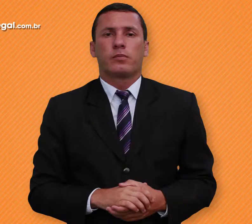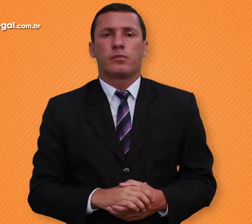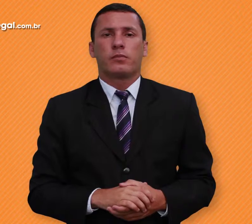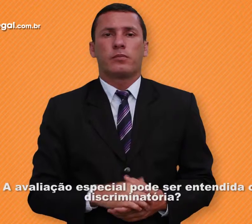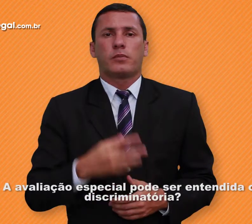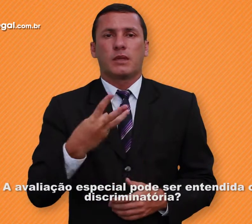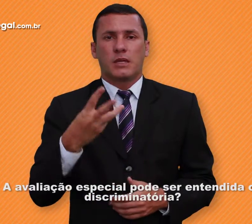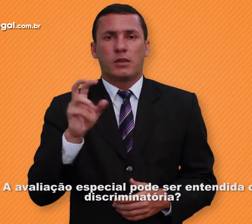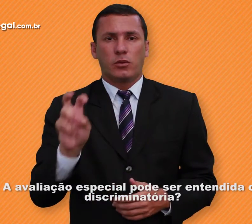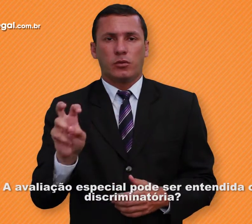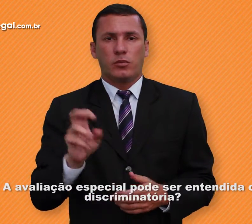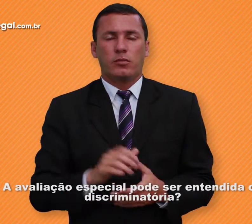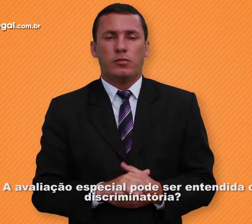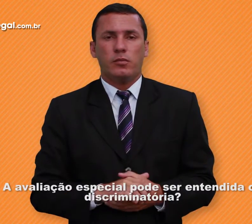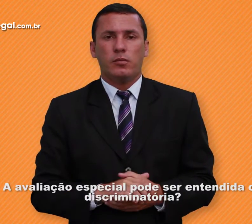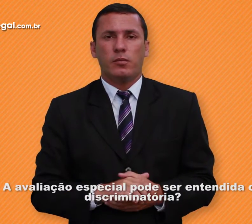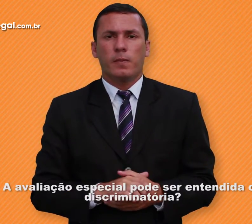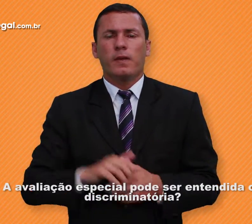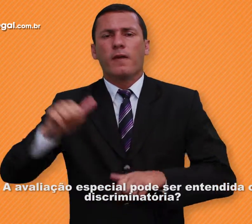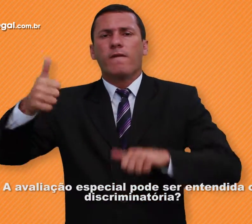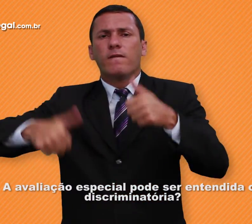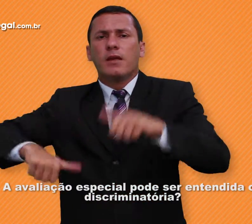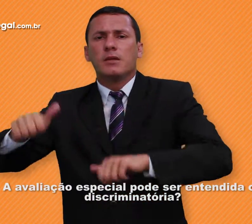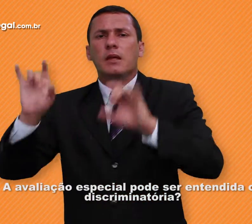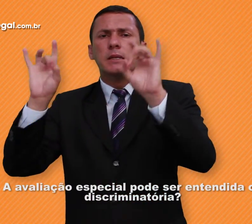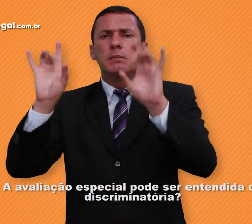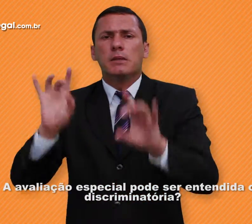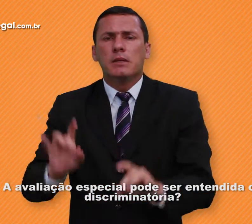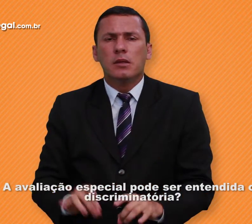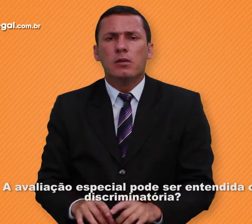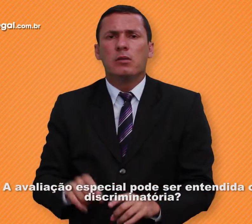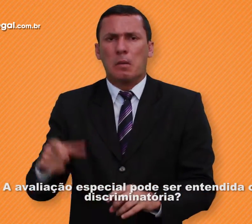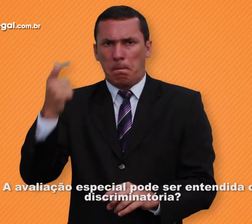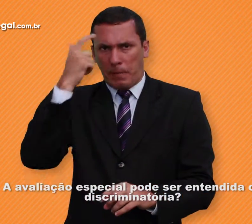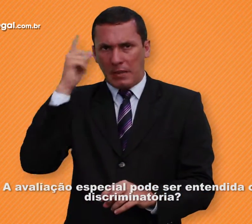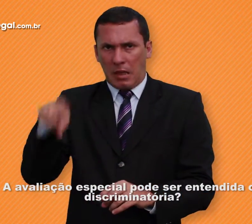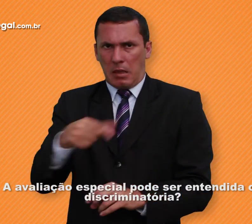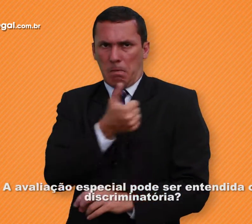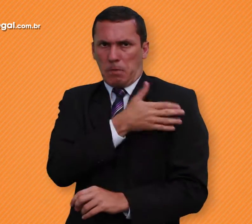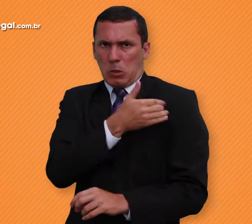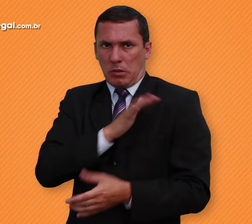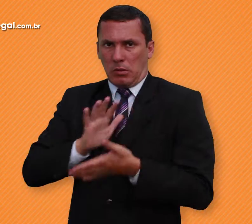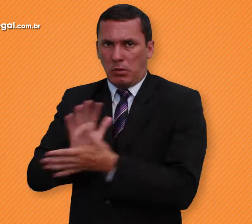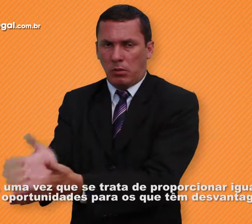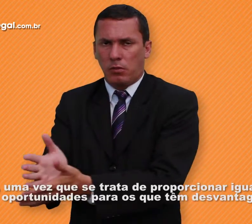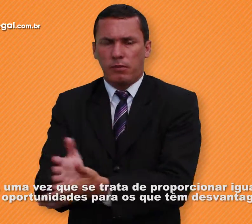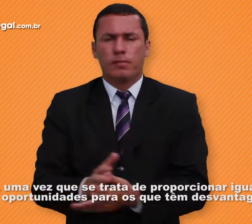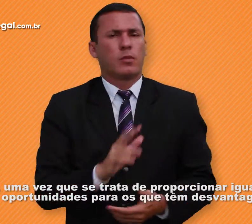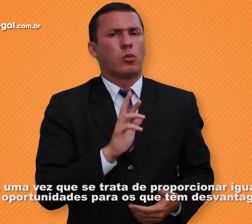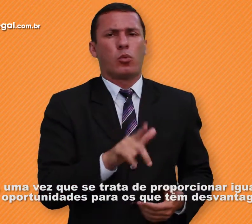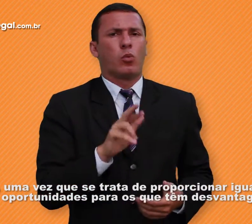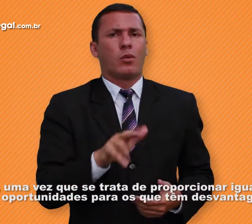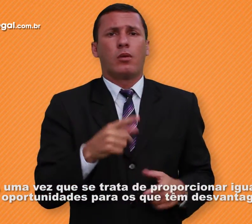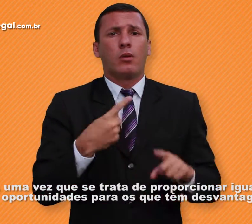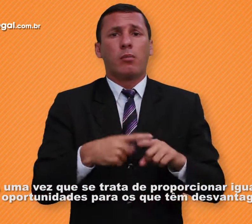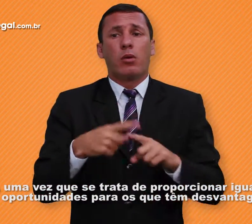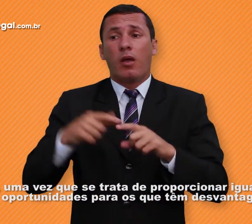35. A avaliação especial pode ser entendida como discriminatória? Não, uma vez que se trata de